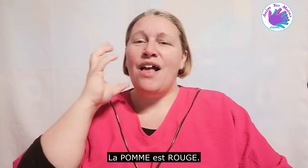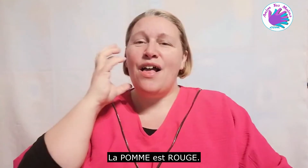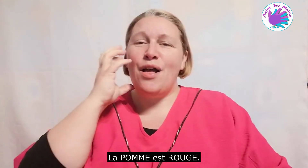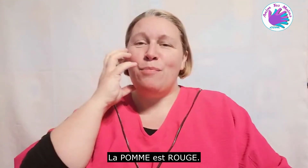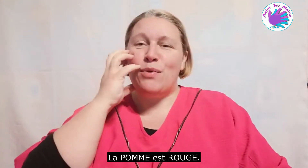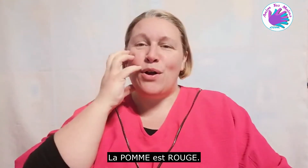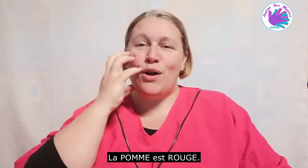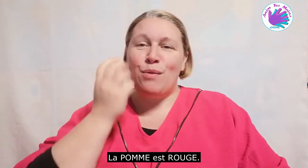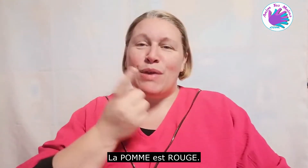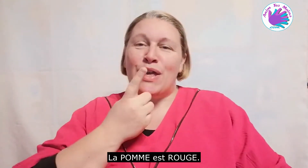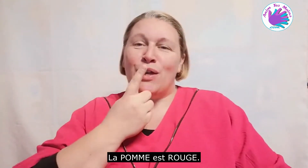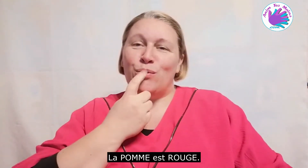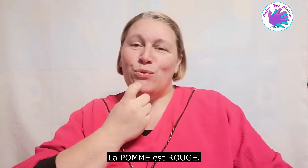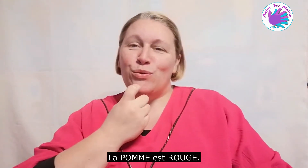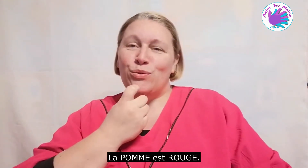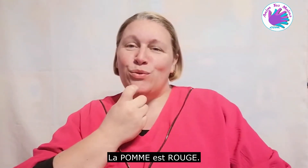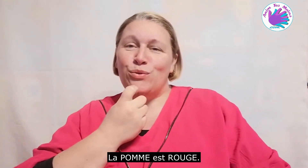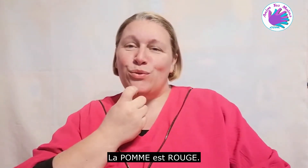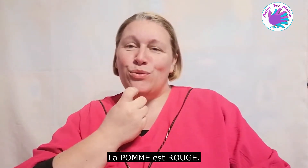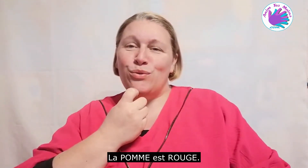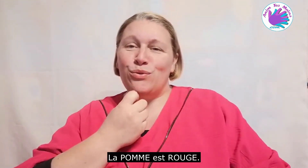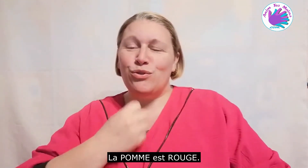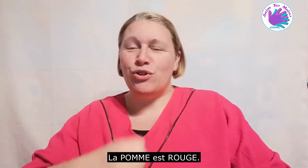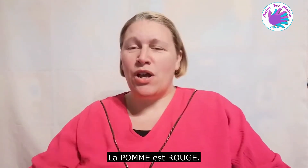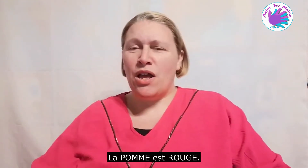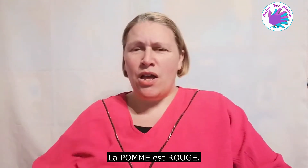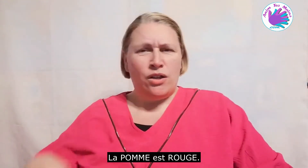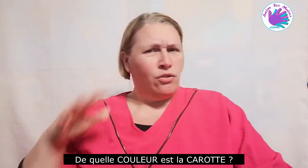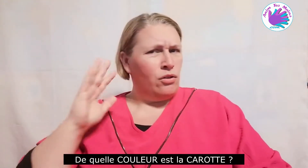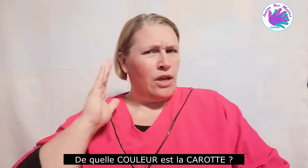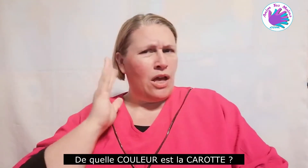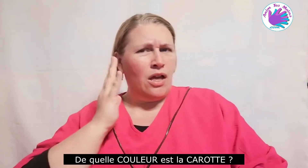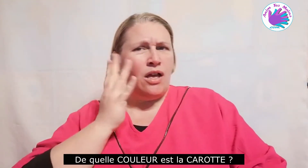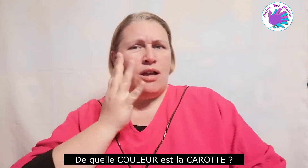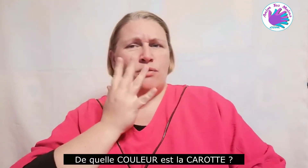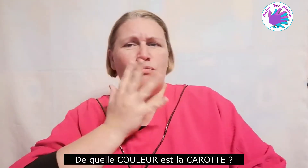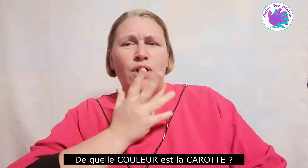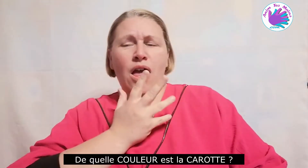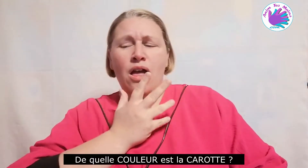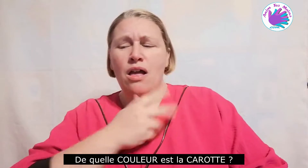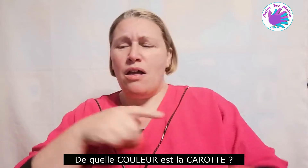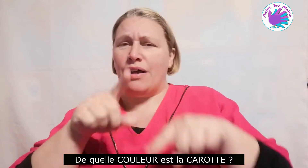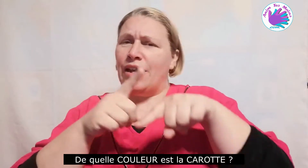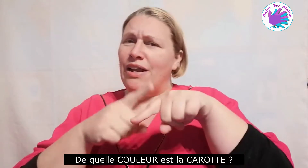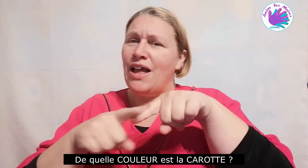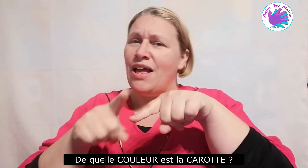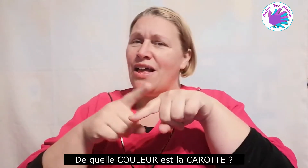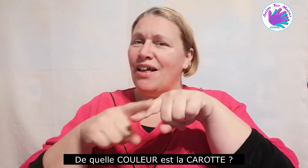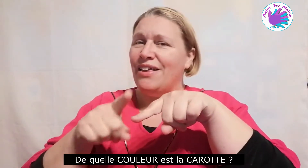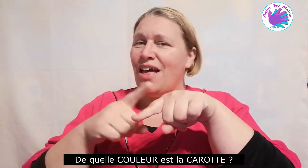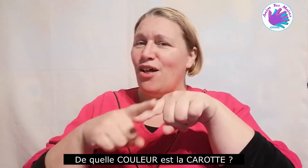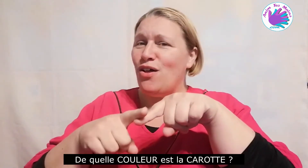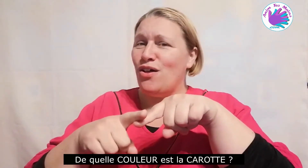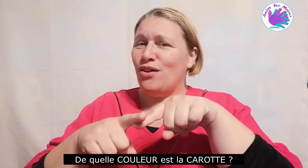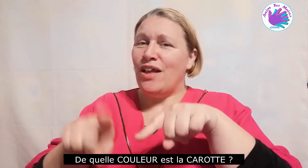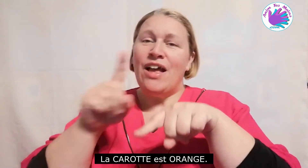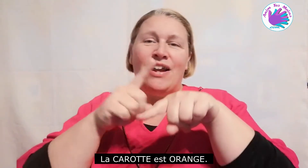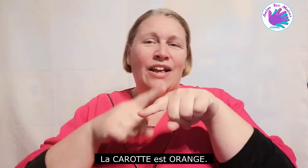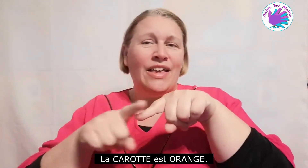pomme est rouge de quelle couleur est la carotte la